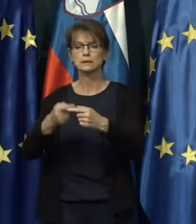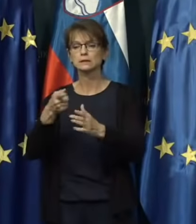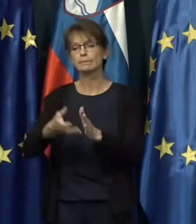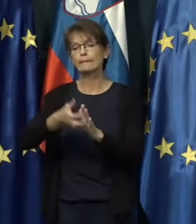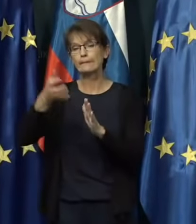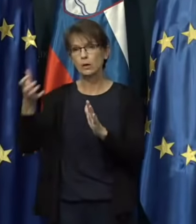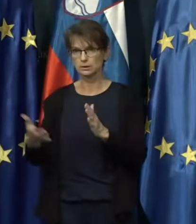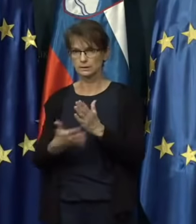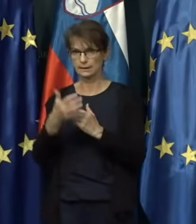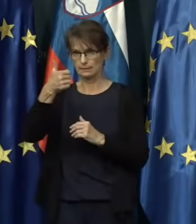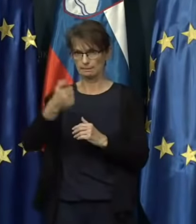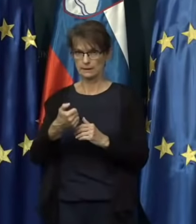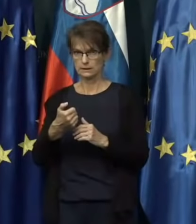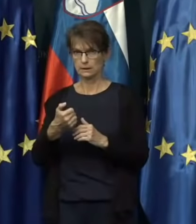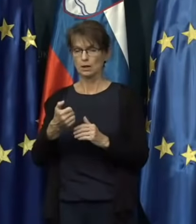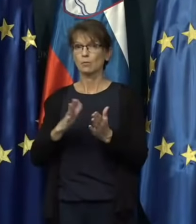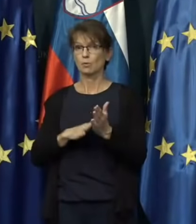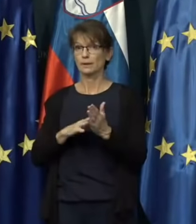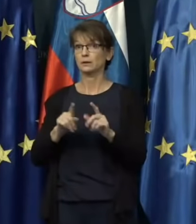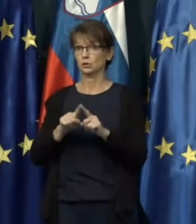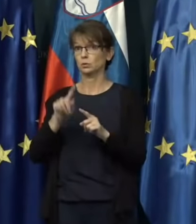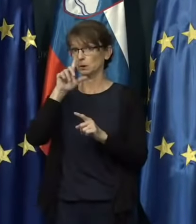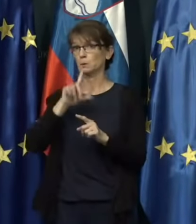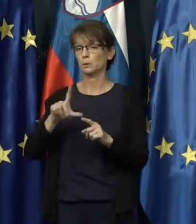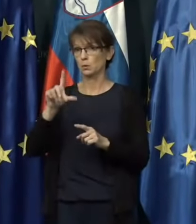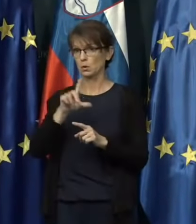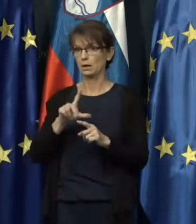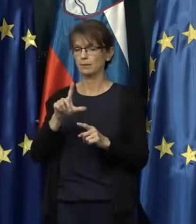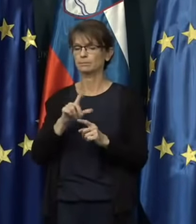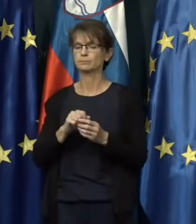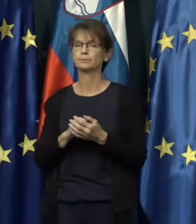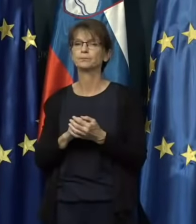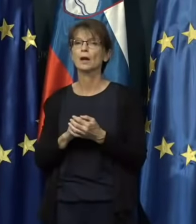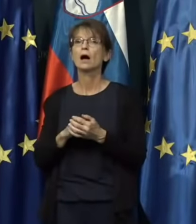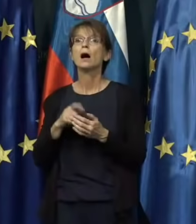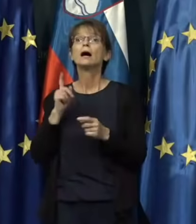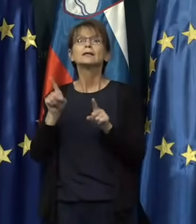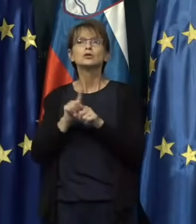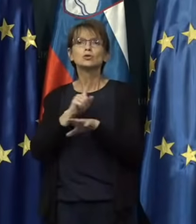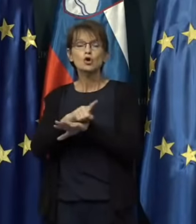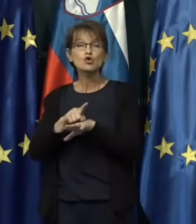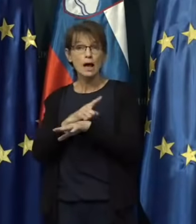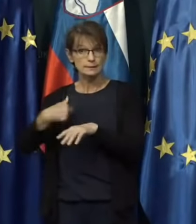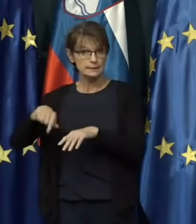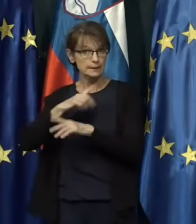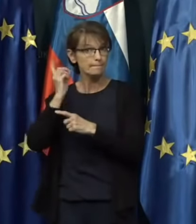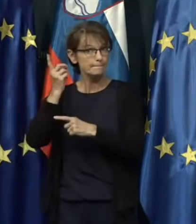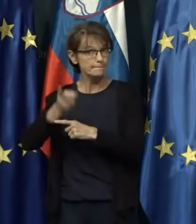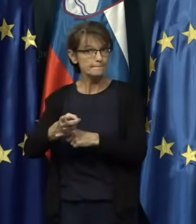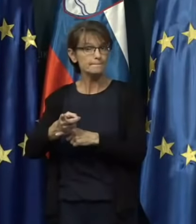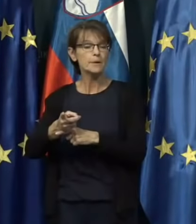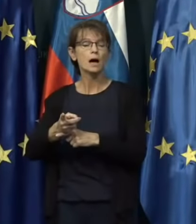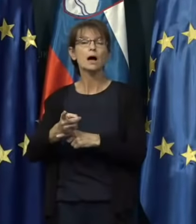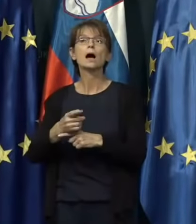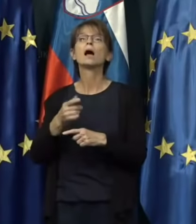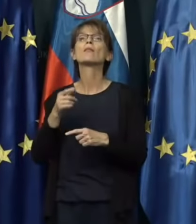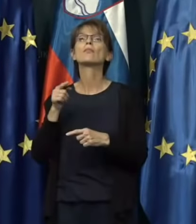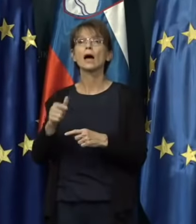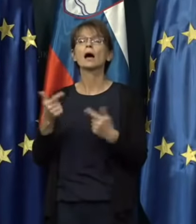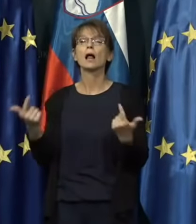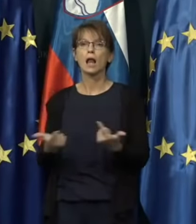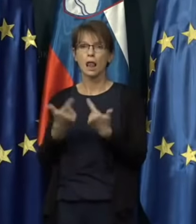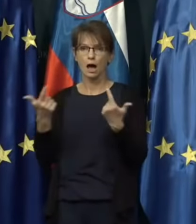mesec, torej v mesecu juliju. Hkrati pa smo določili, da se lahko